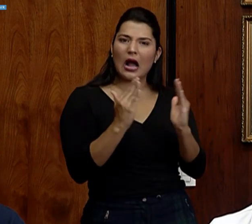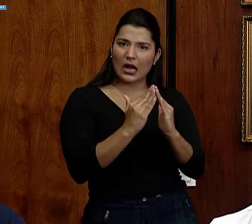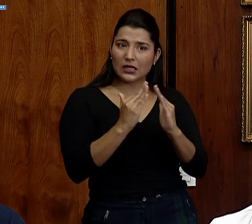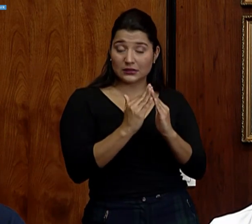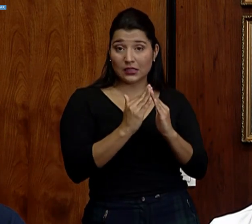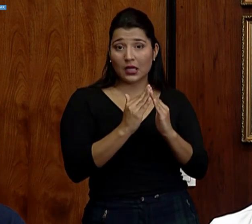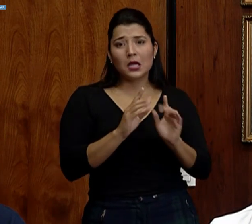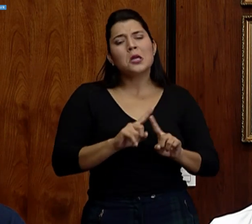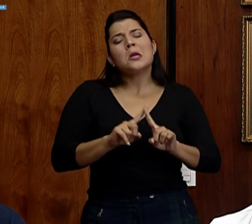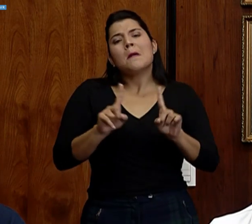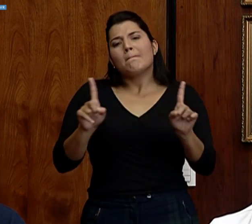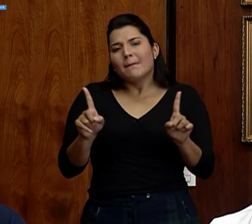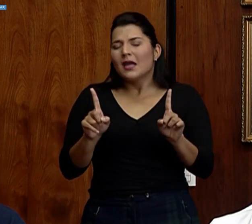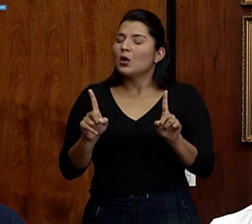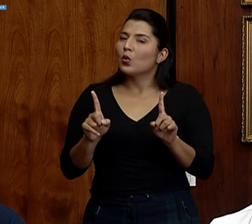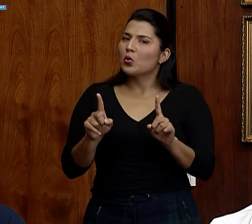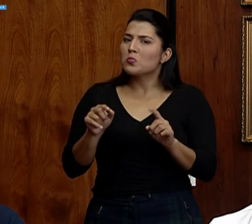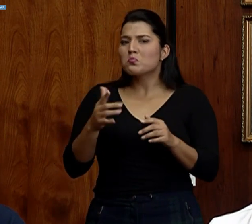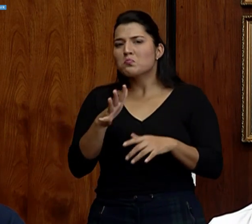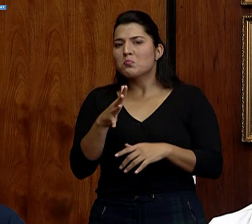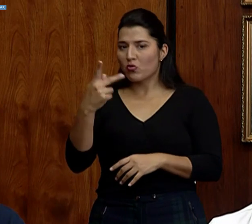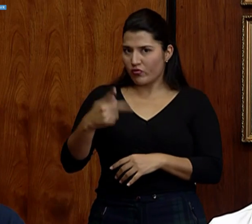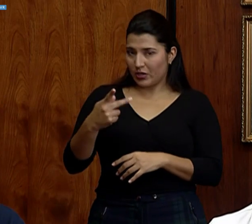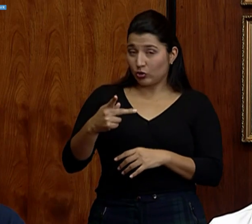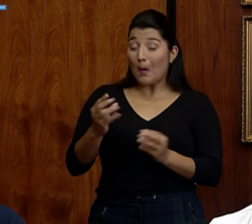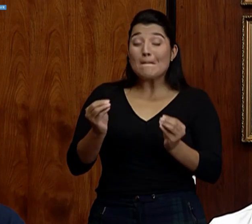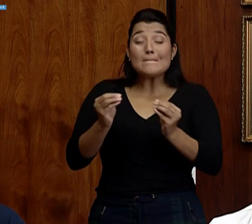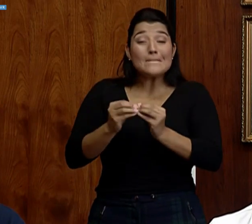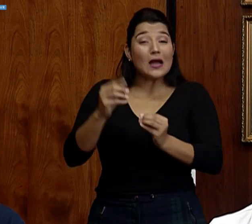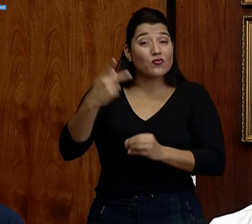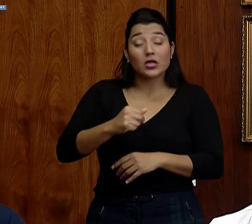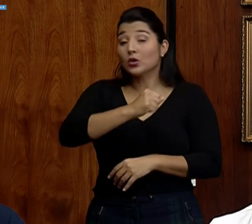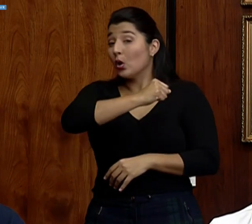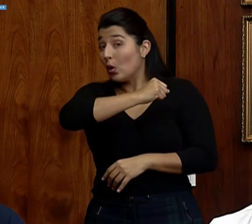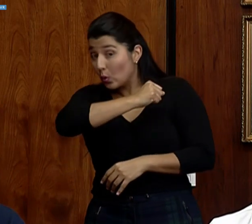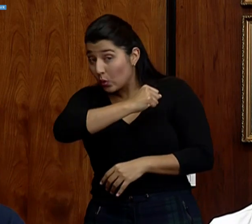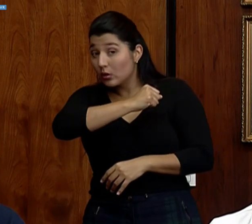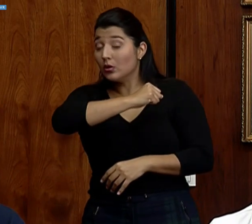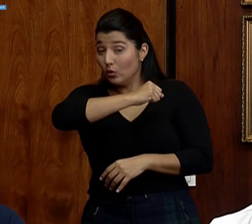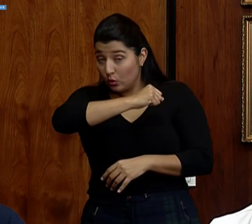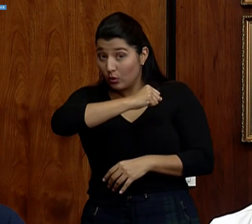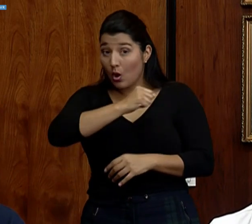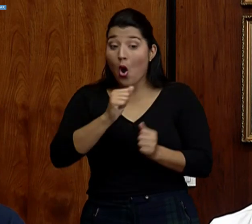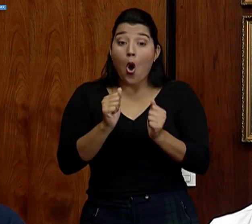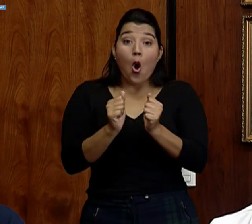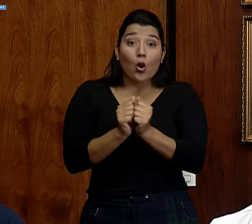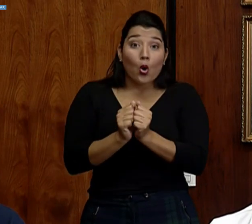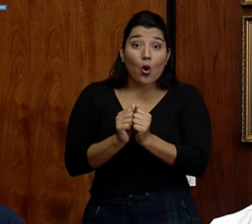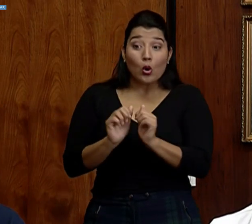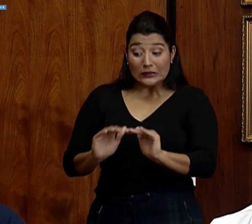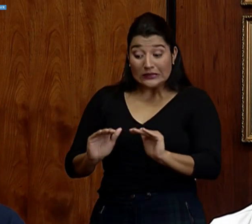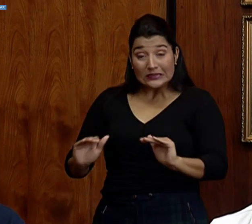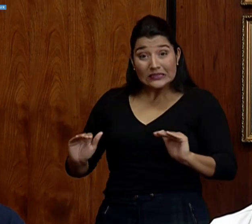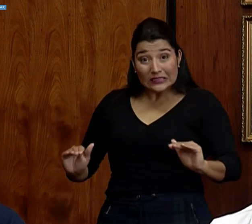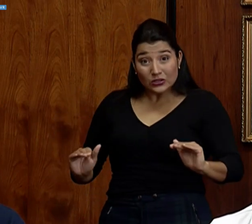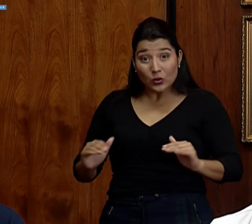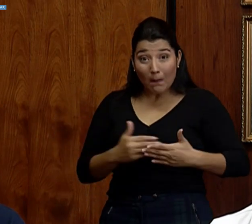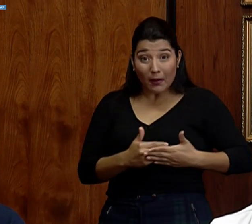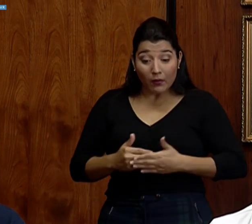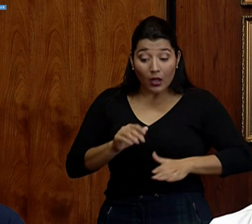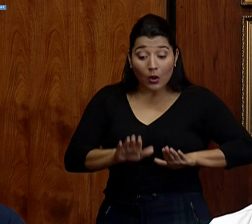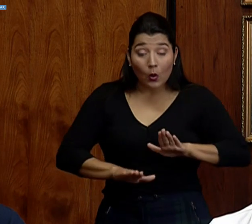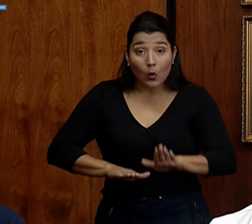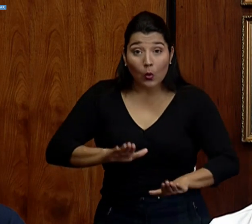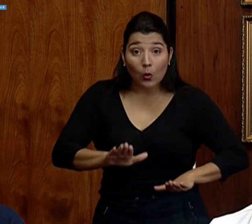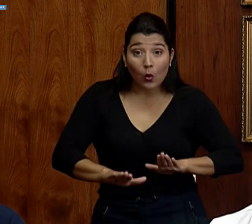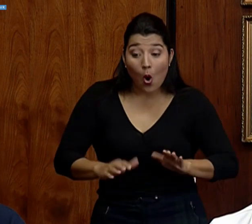mayores es a través de tos, destornudos, con niños, tal vez que sobre todo en casas que tienen niños más pequeños que andan gateando, que andan jugando mucho en el piso,